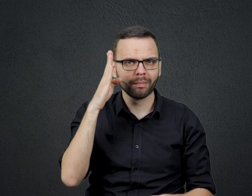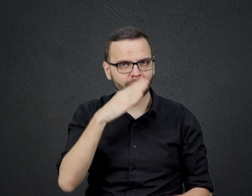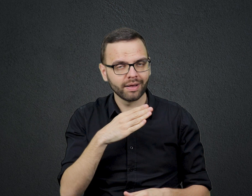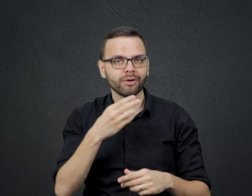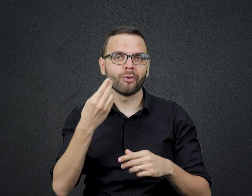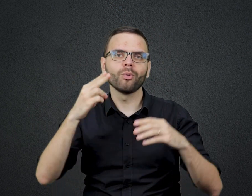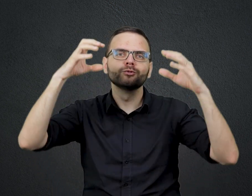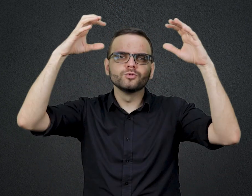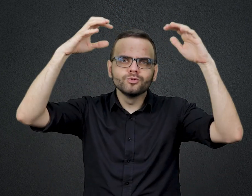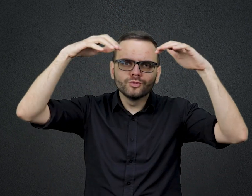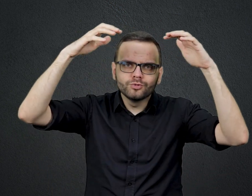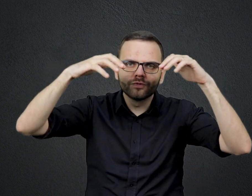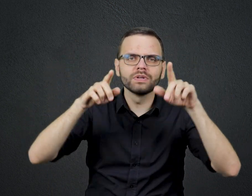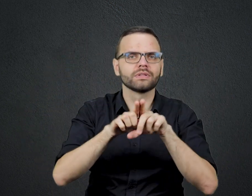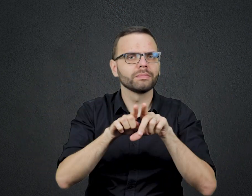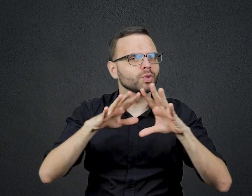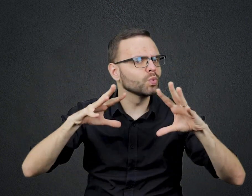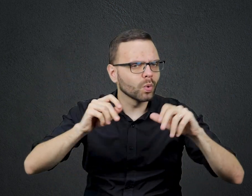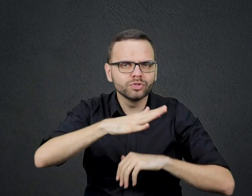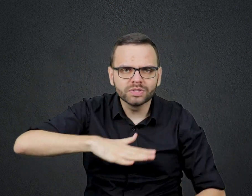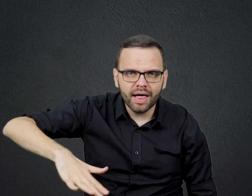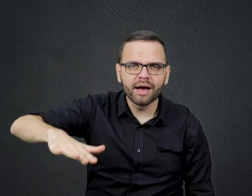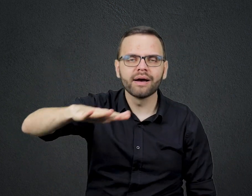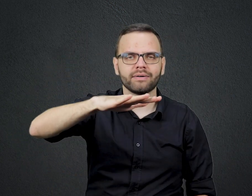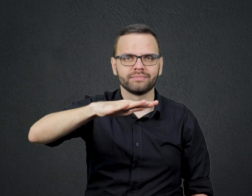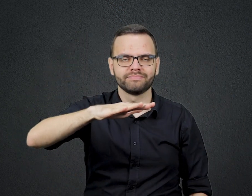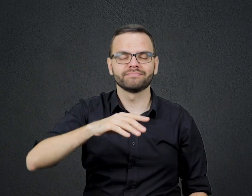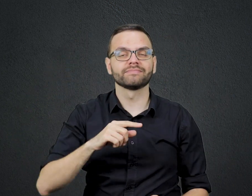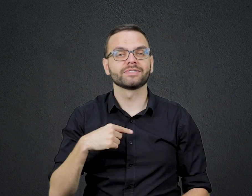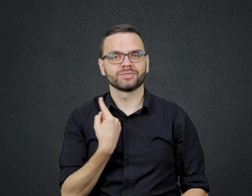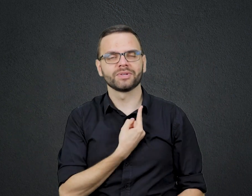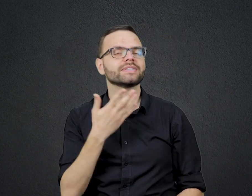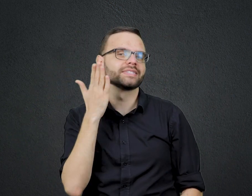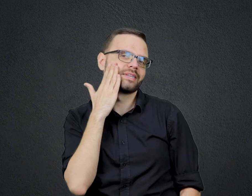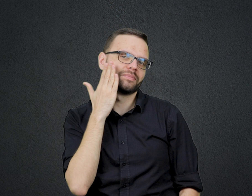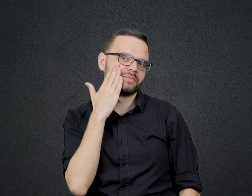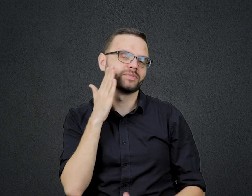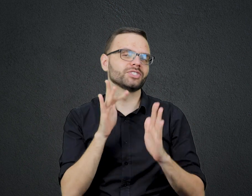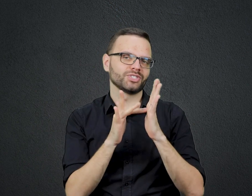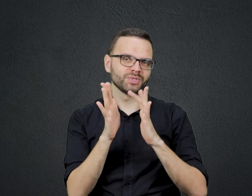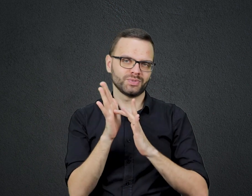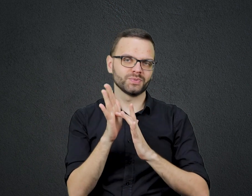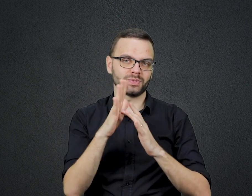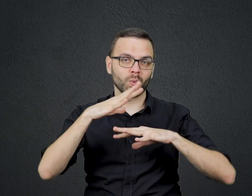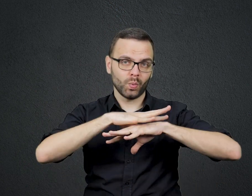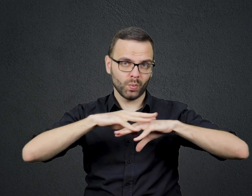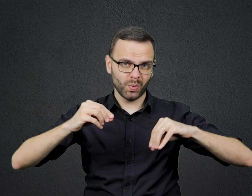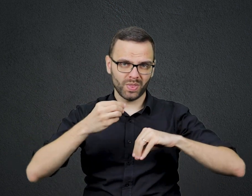5, 45 Na leitura de hoje Vimos que Jesus curou dez leprosos Naquela época A